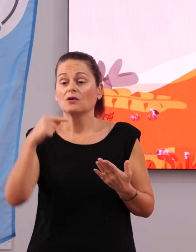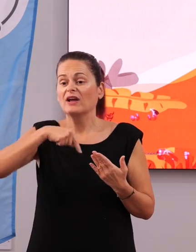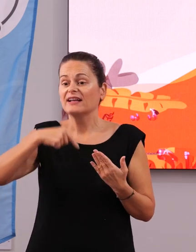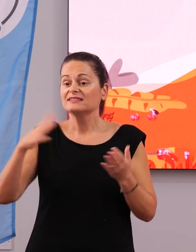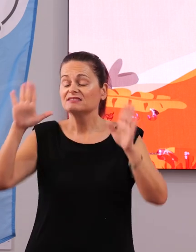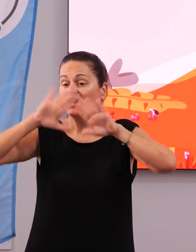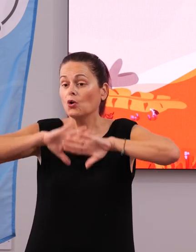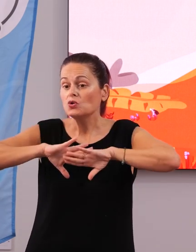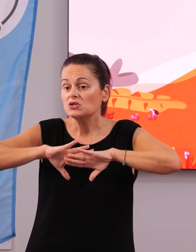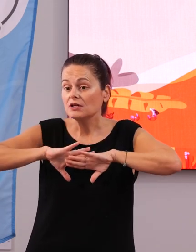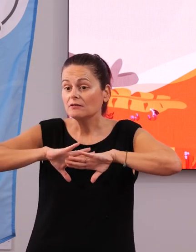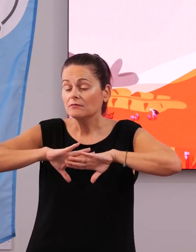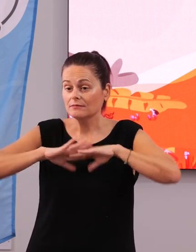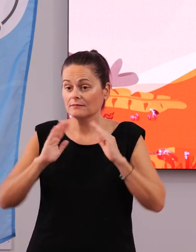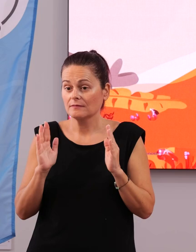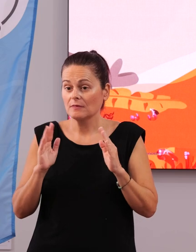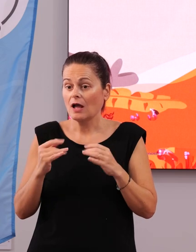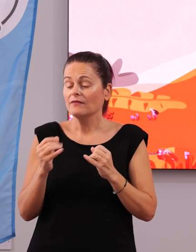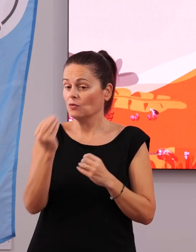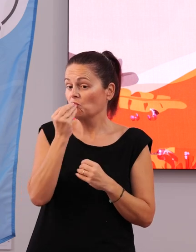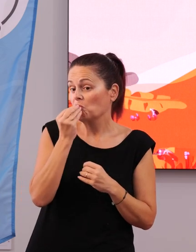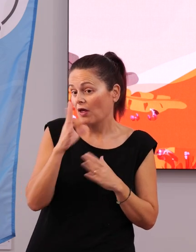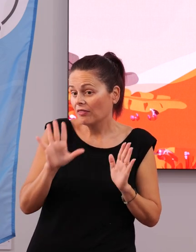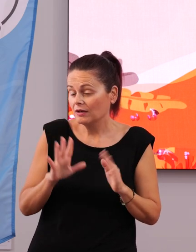también una gran cena.